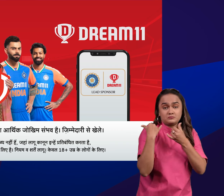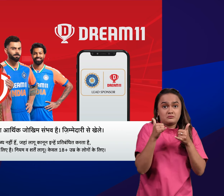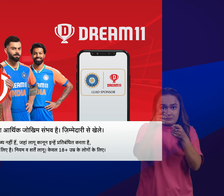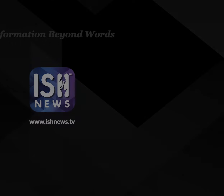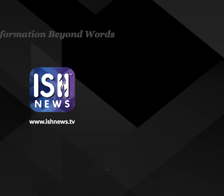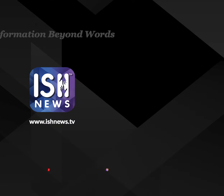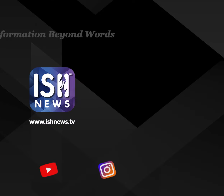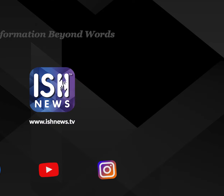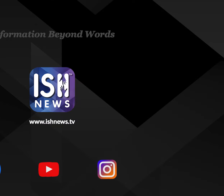से खेलें.